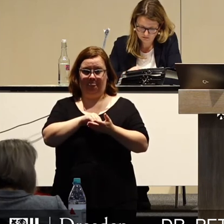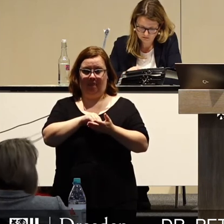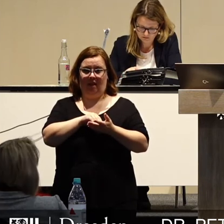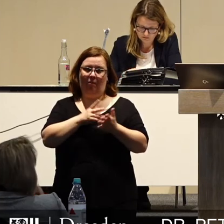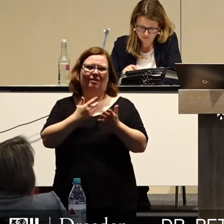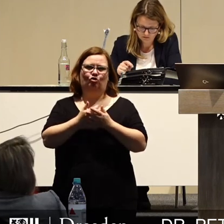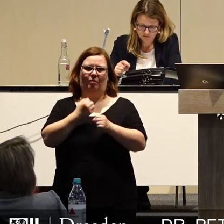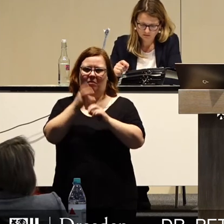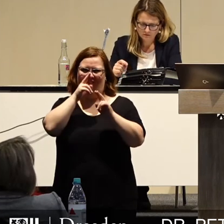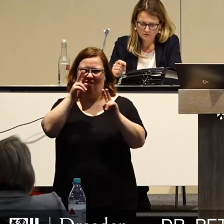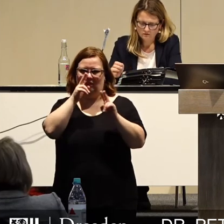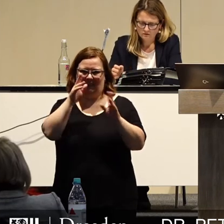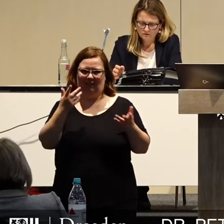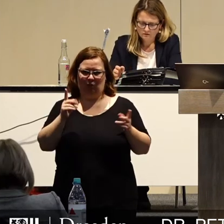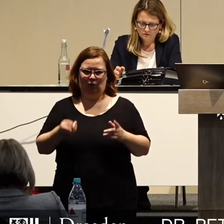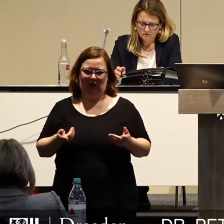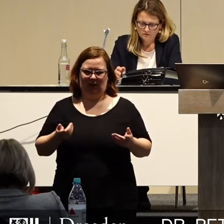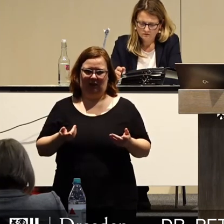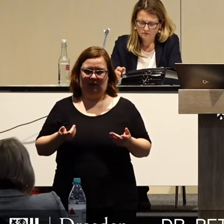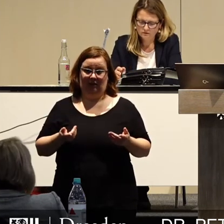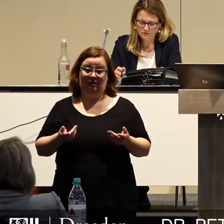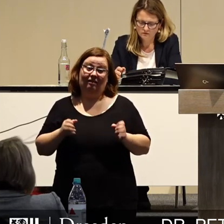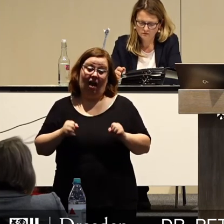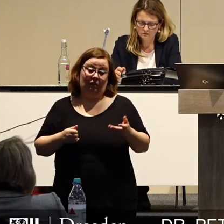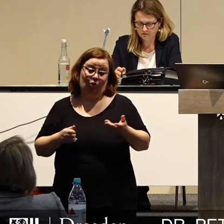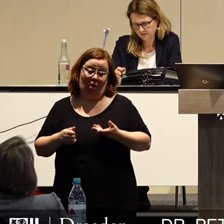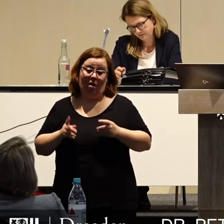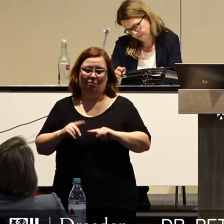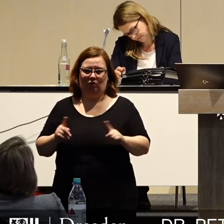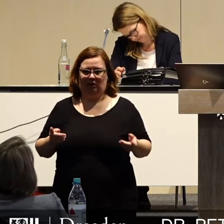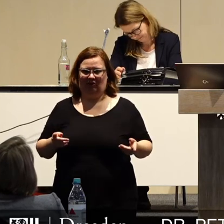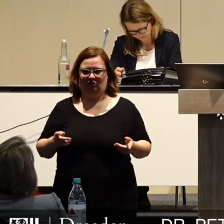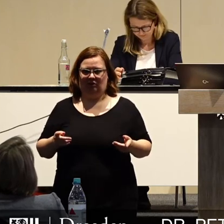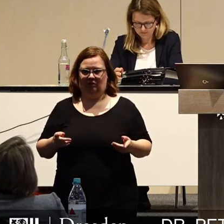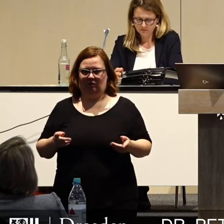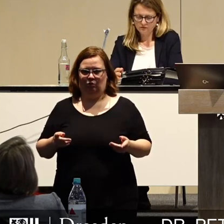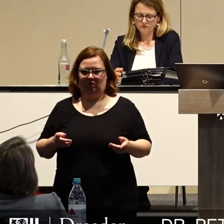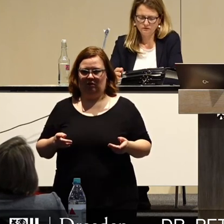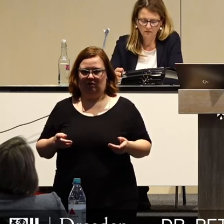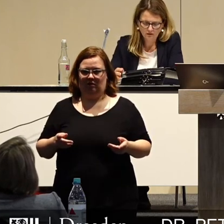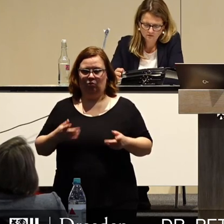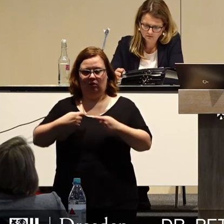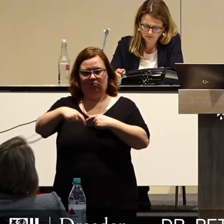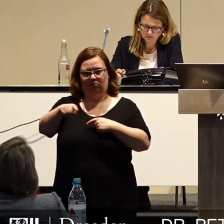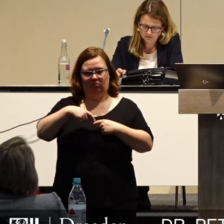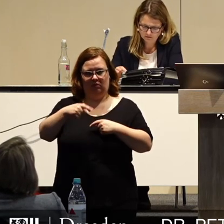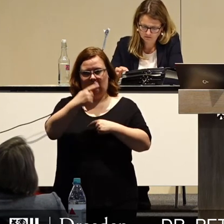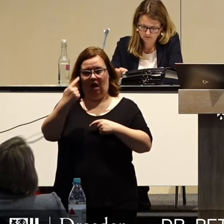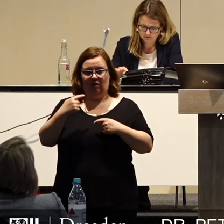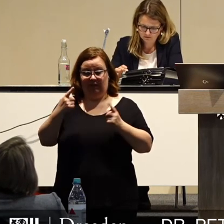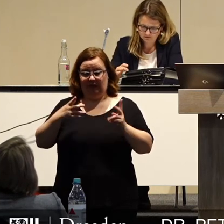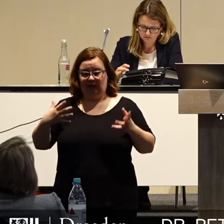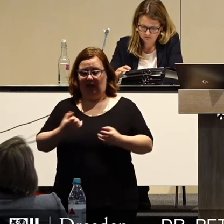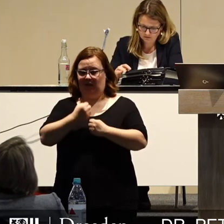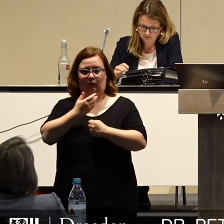Bahnsteigkante, es wird nicht das ganz gravierende sein, was uns in den künftigen Jahren rettet.